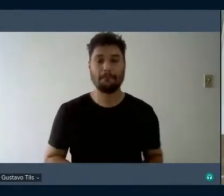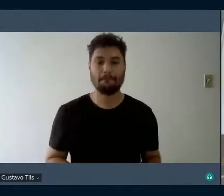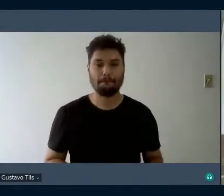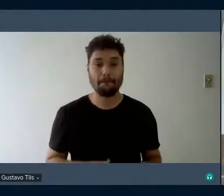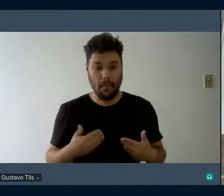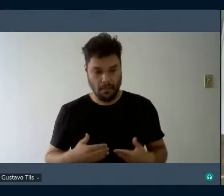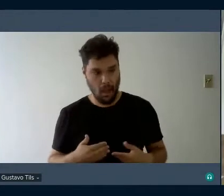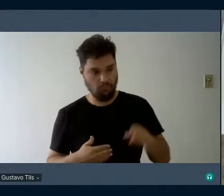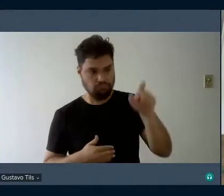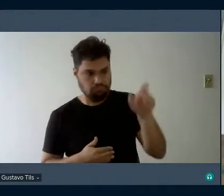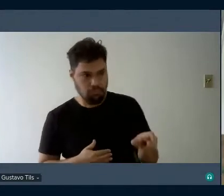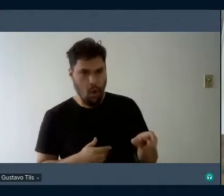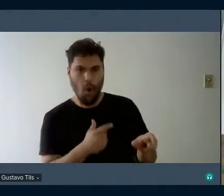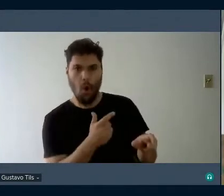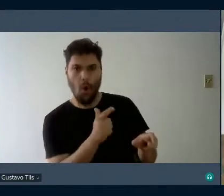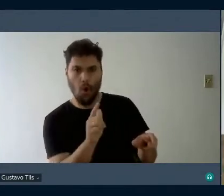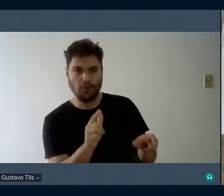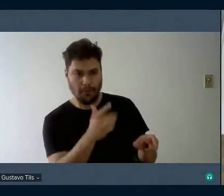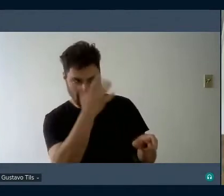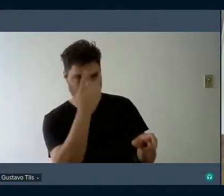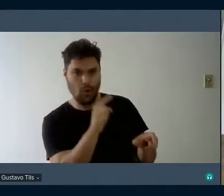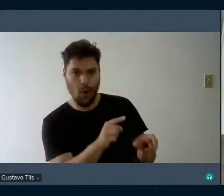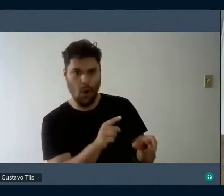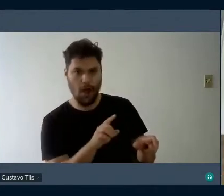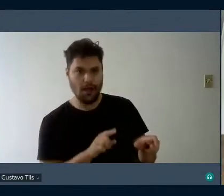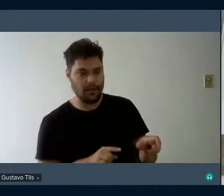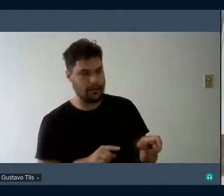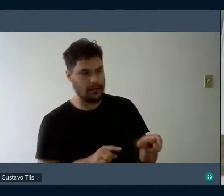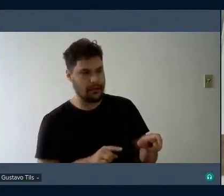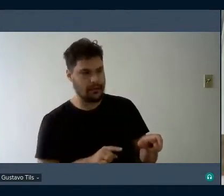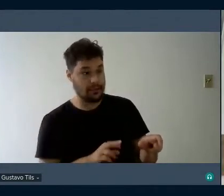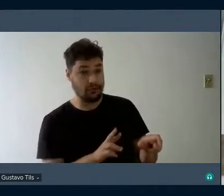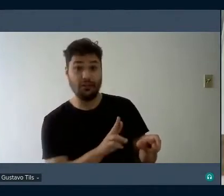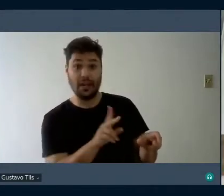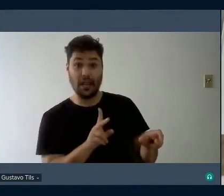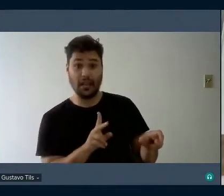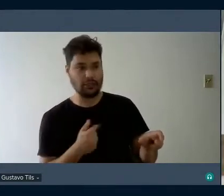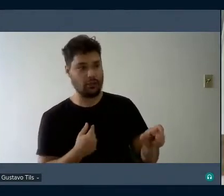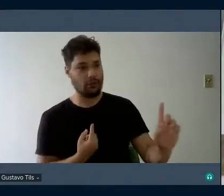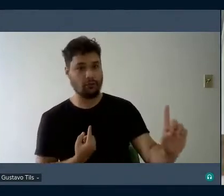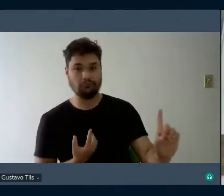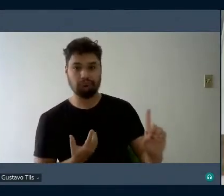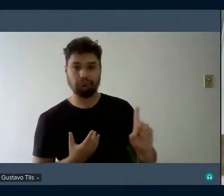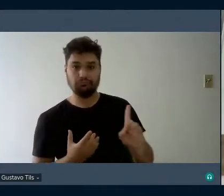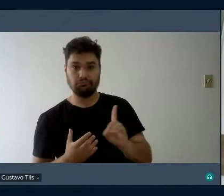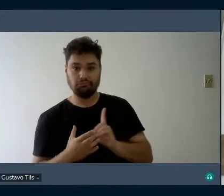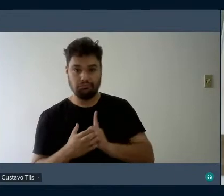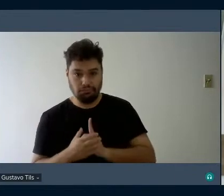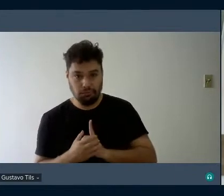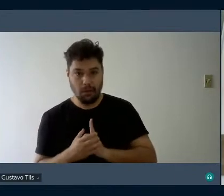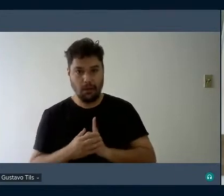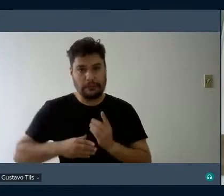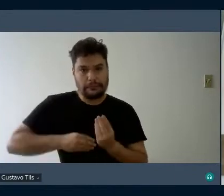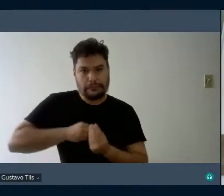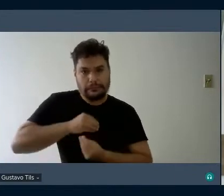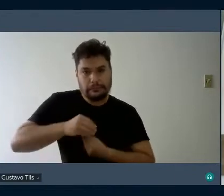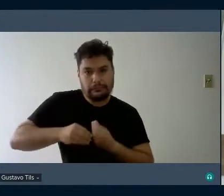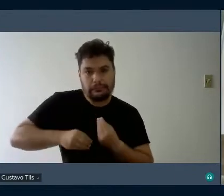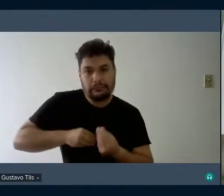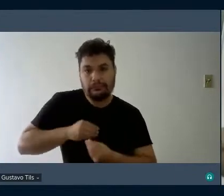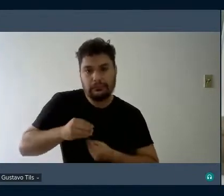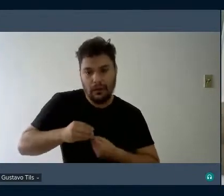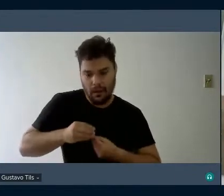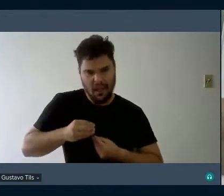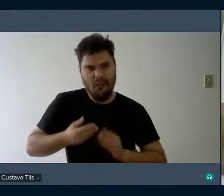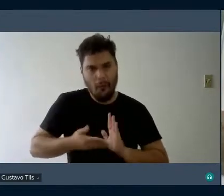a ser incorporado em nós, sem o outro deixar de ser ele mesmo. Nós não deixamos de sermos nós mesmos